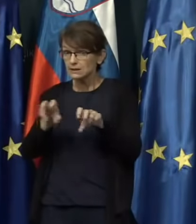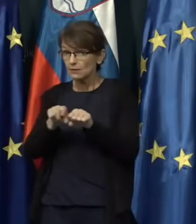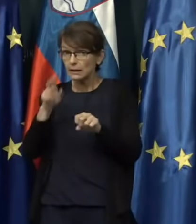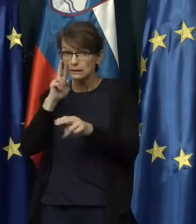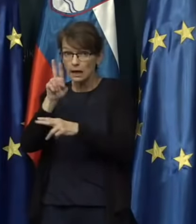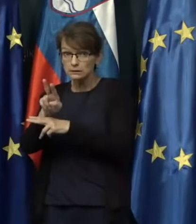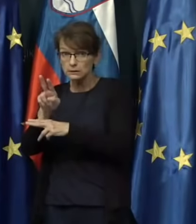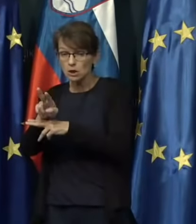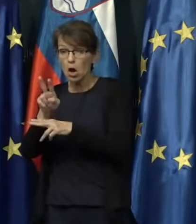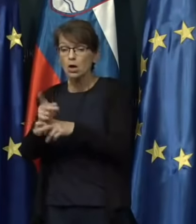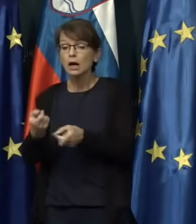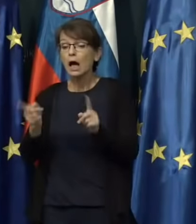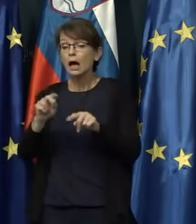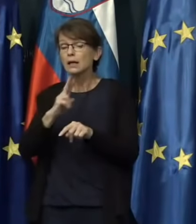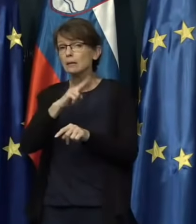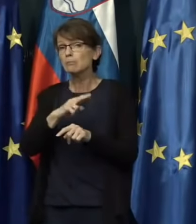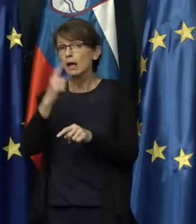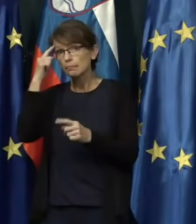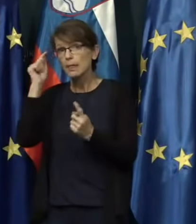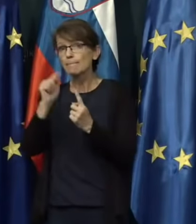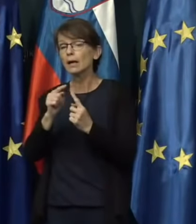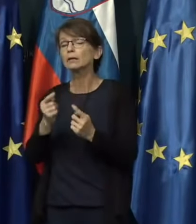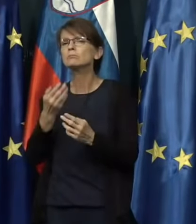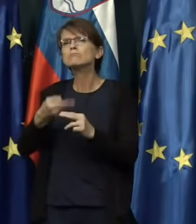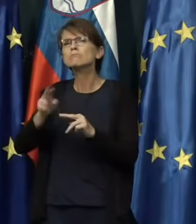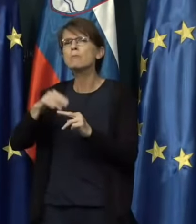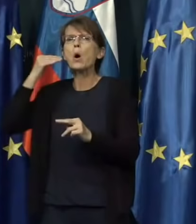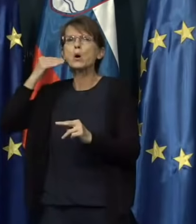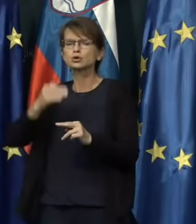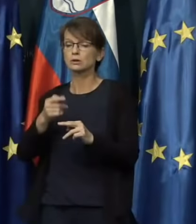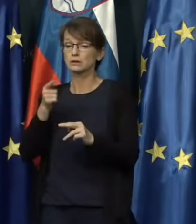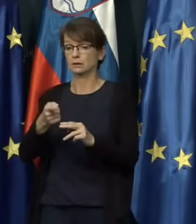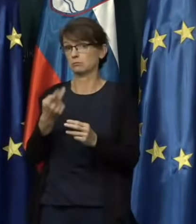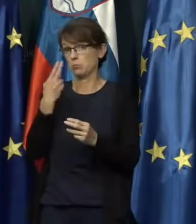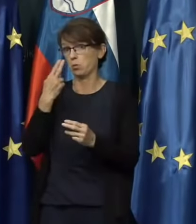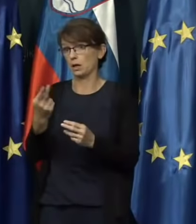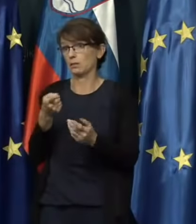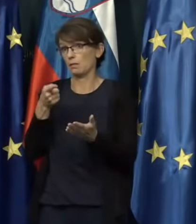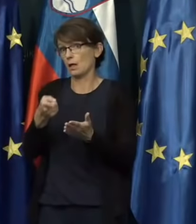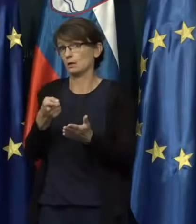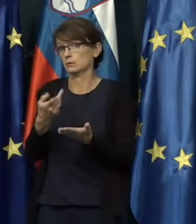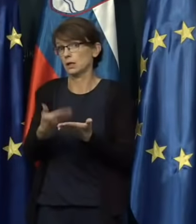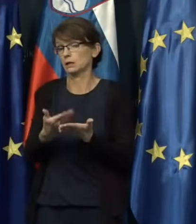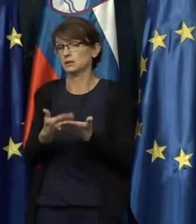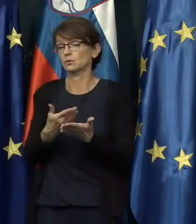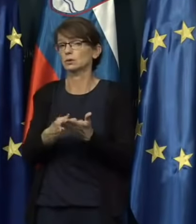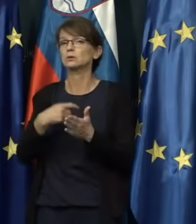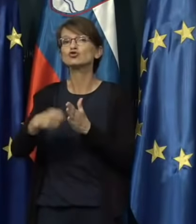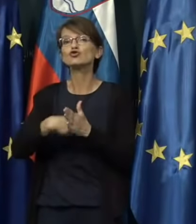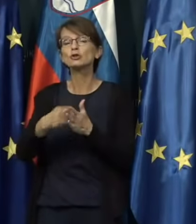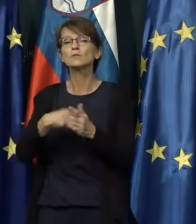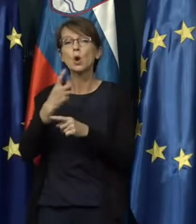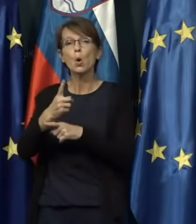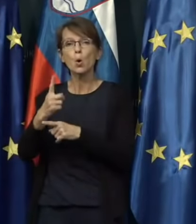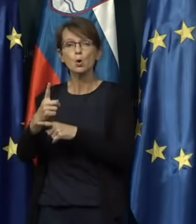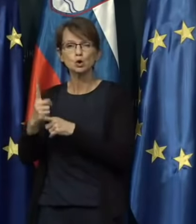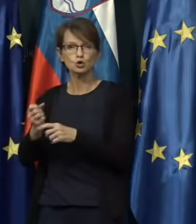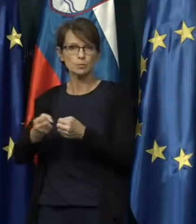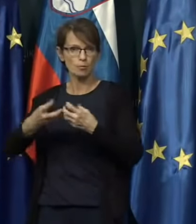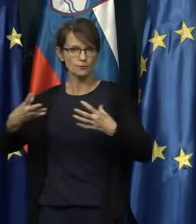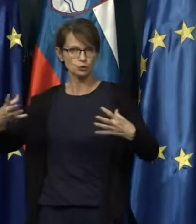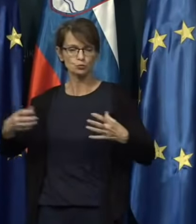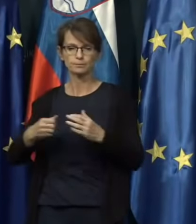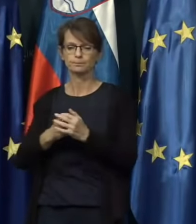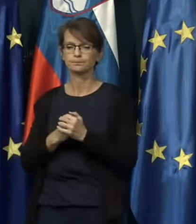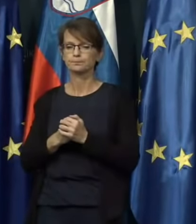imate namen poustriti, glede na to, da se število odločb povečuje? Ja, zdaj seveda tu imamo